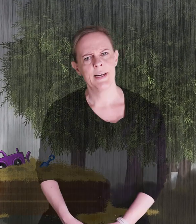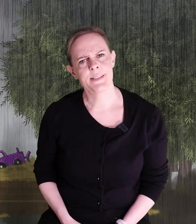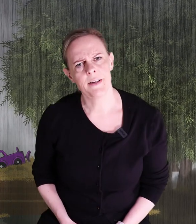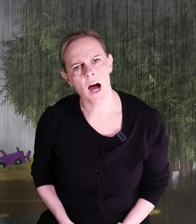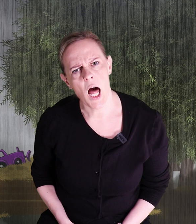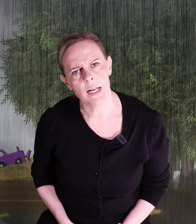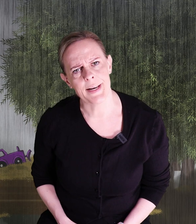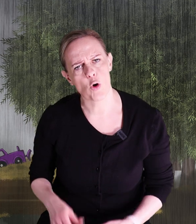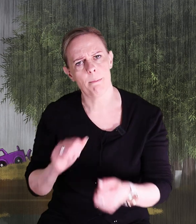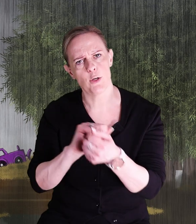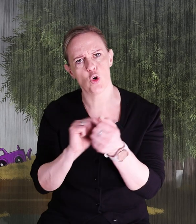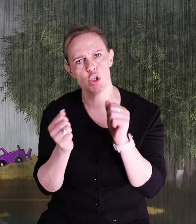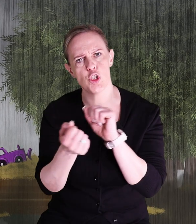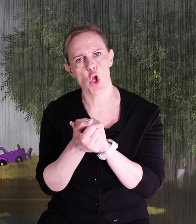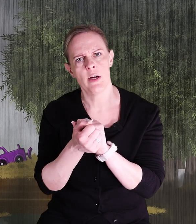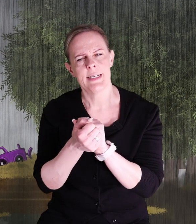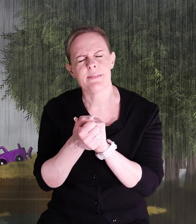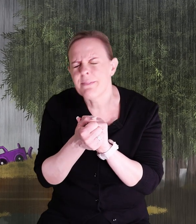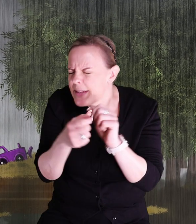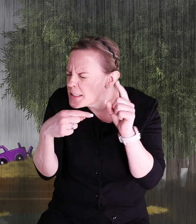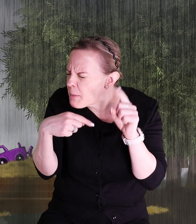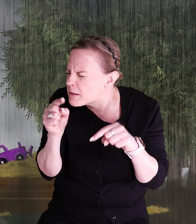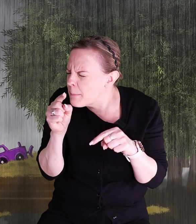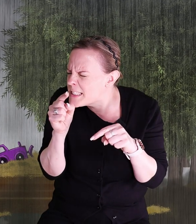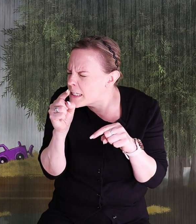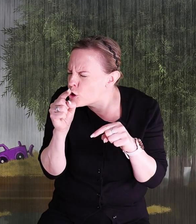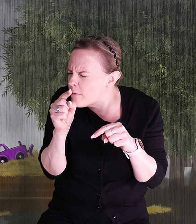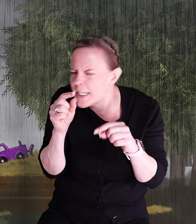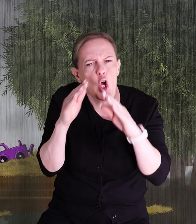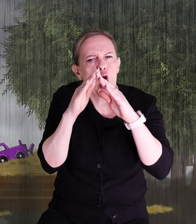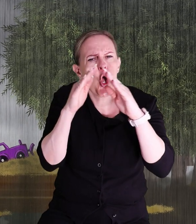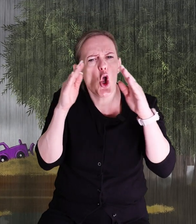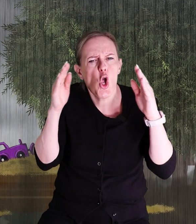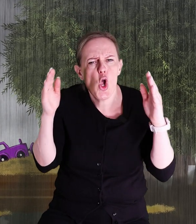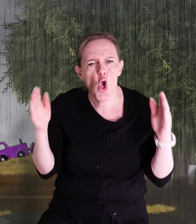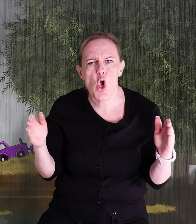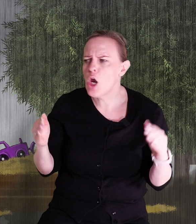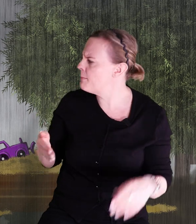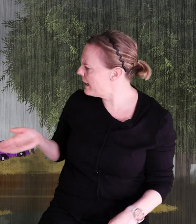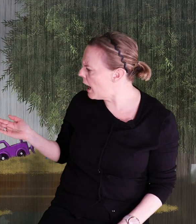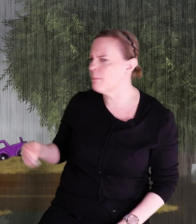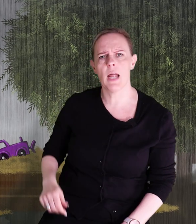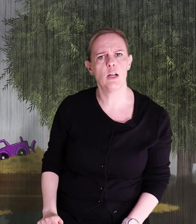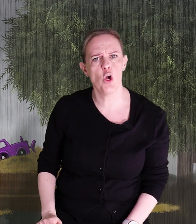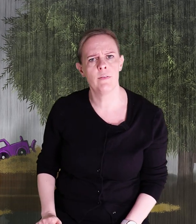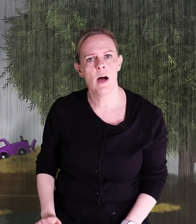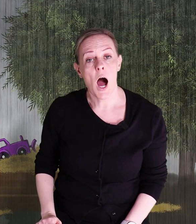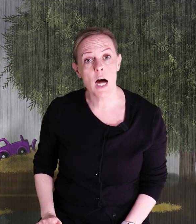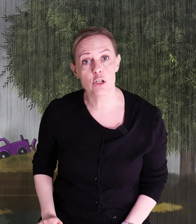Svante det aldrig komma någon snö? Svante han sparkade med sina stövlar i en hög med gamla löv. Han